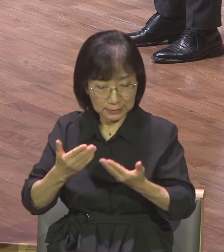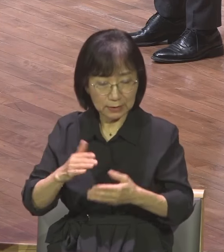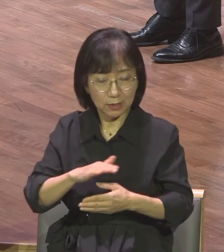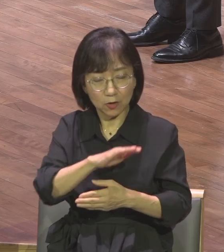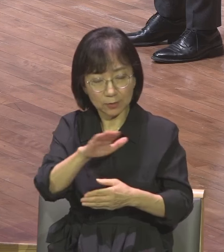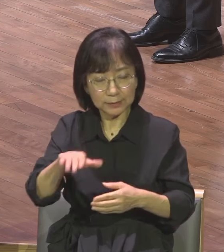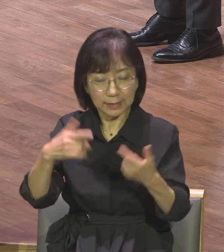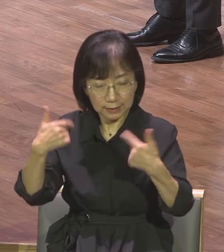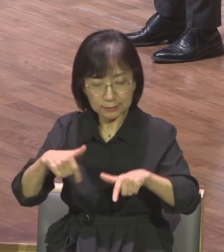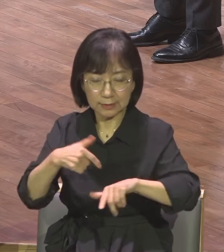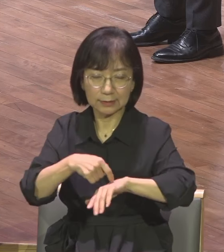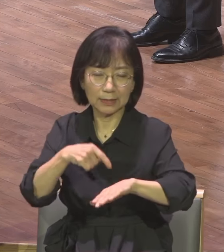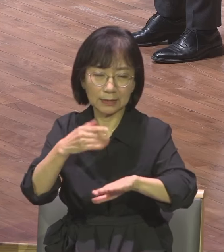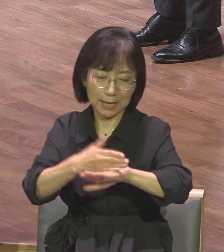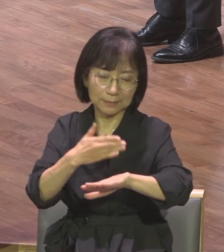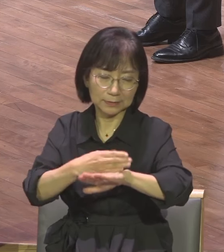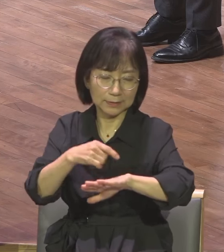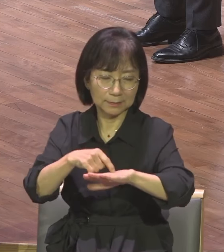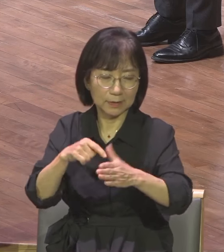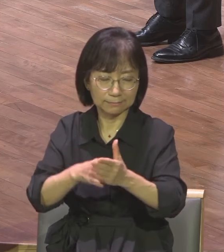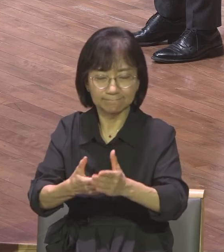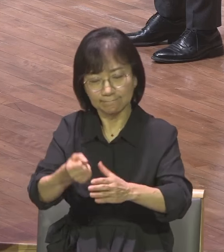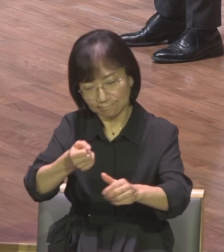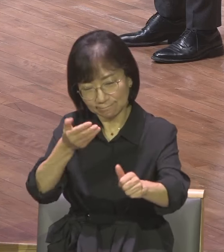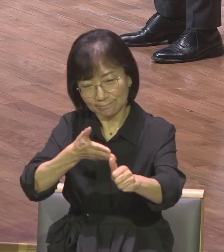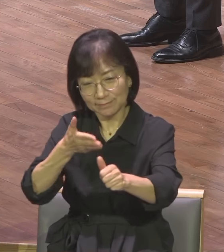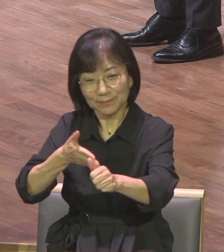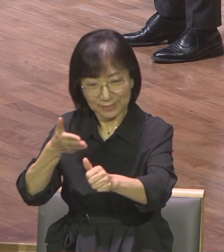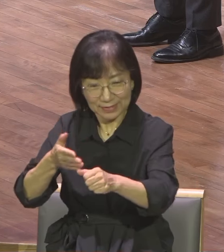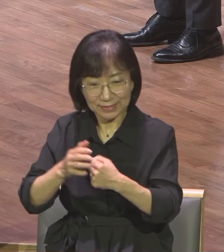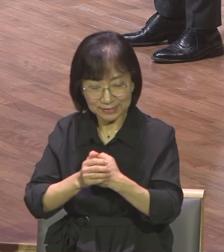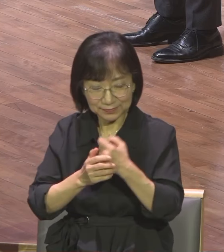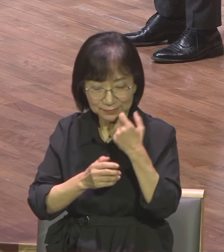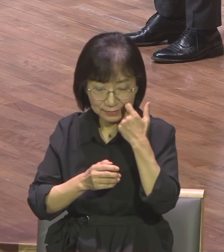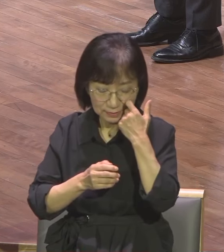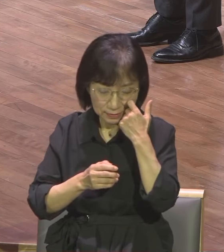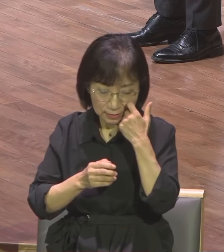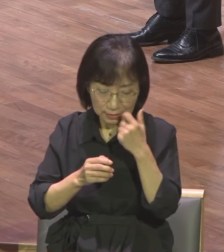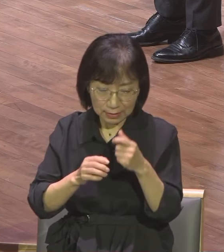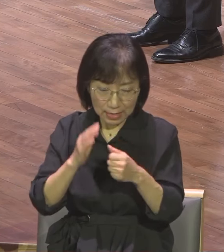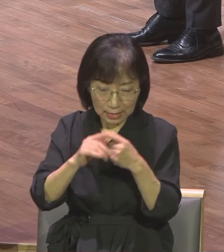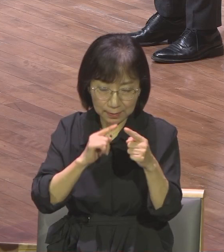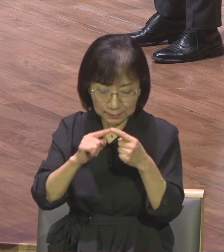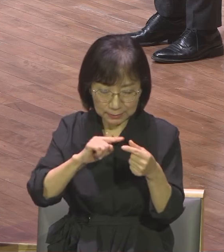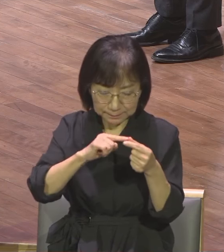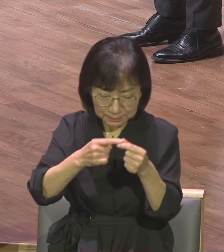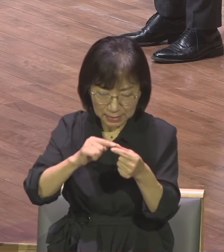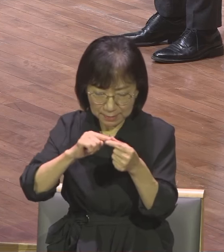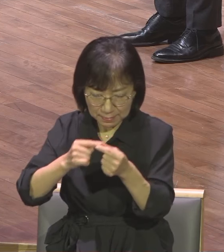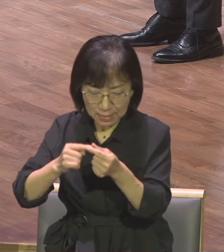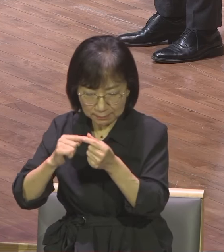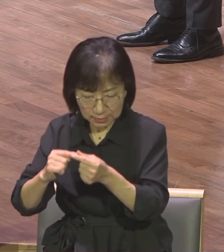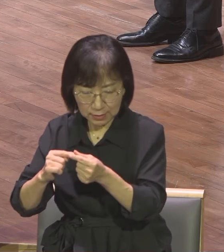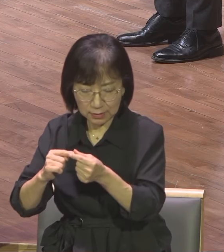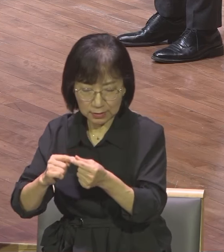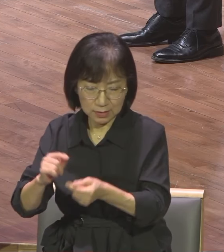통해서 한 절 한 절 그리스도 중심으로 설명되어지고 그리스도